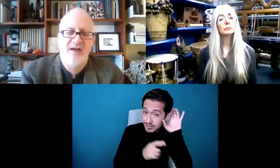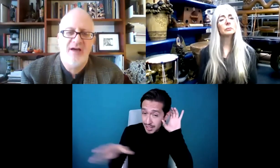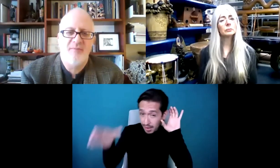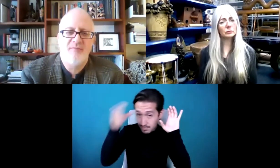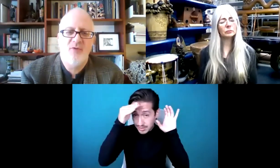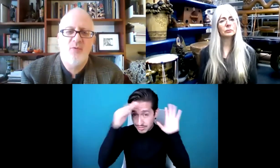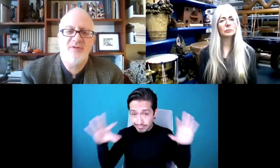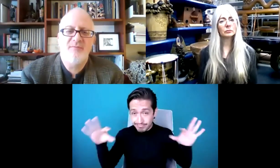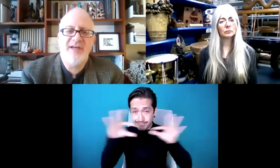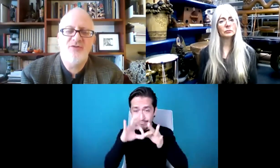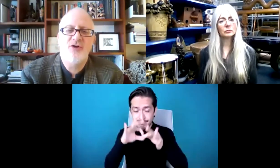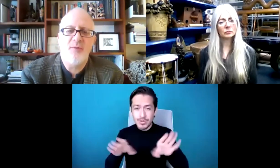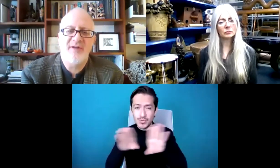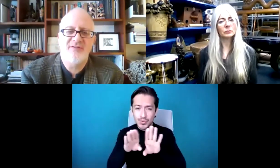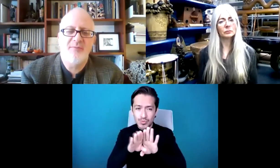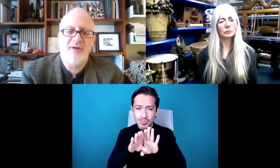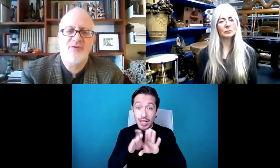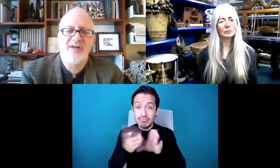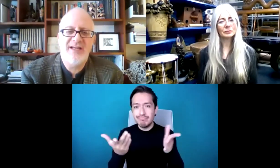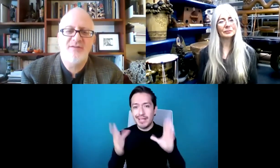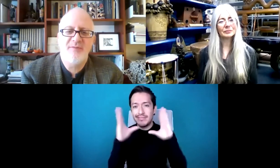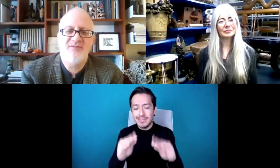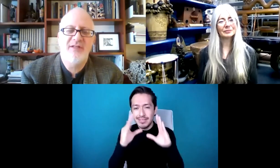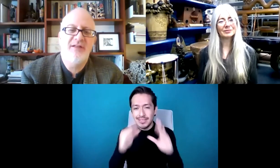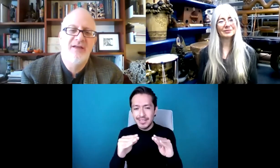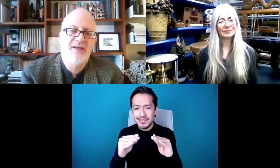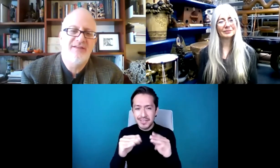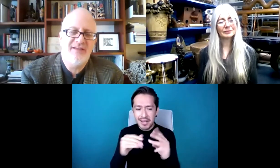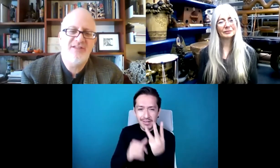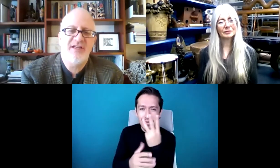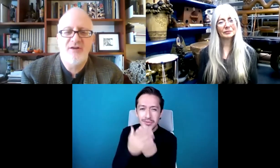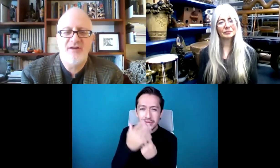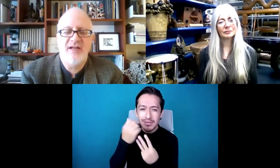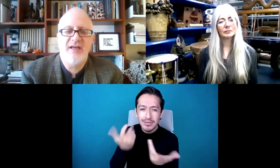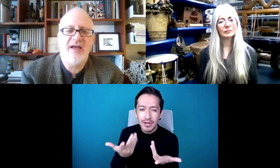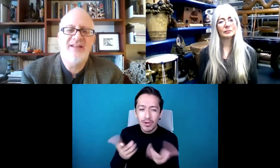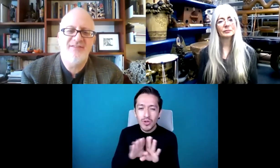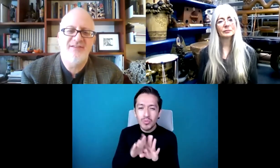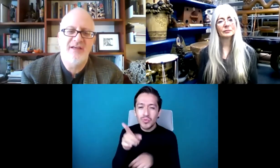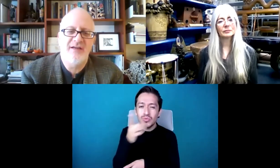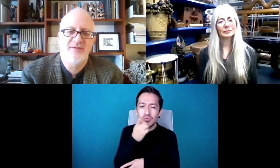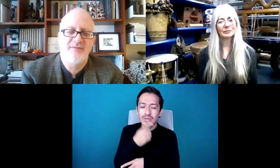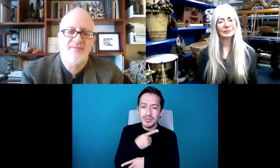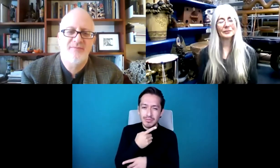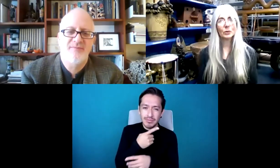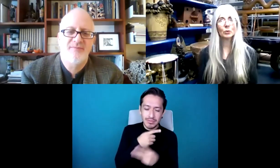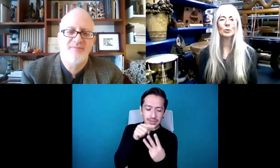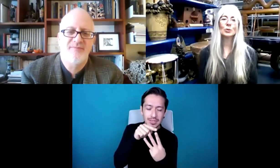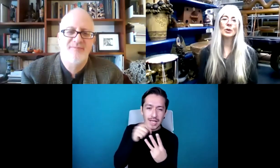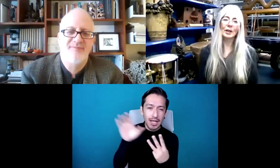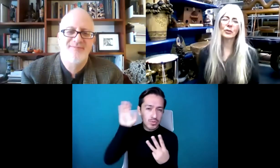Y enseñar también. ¿Qué nos puedes decir al respecto sobre la relación entre escuchar,